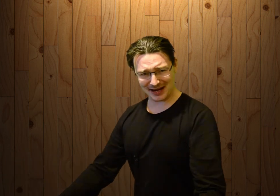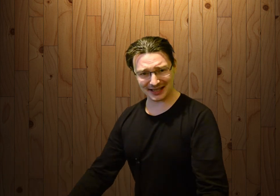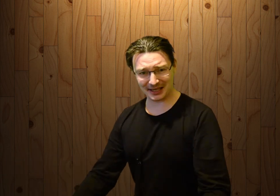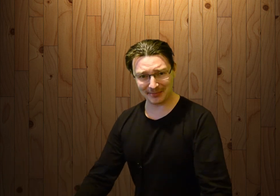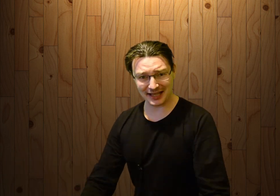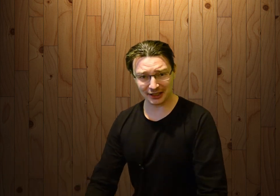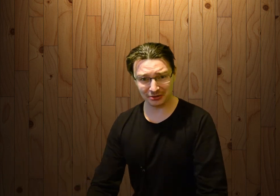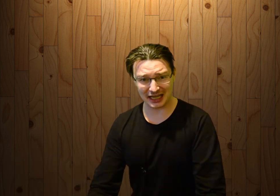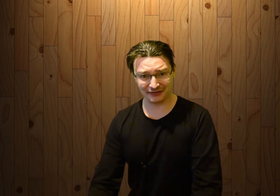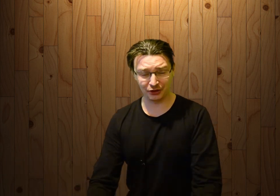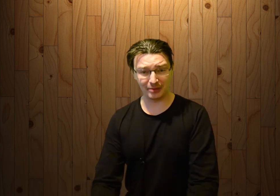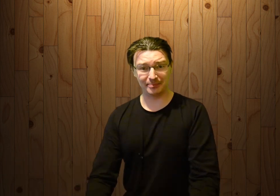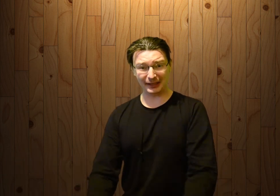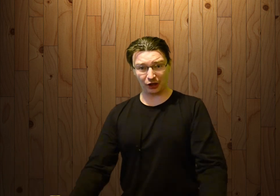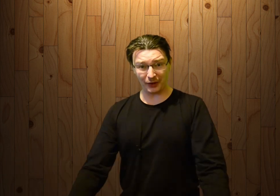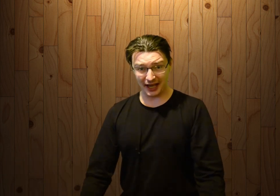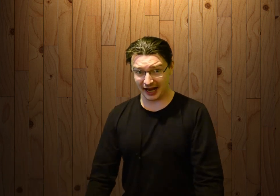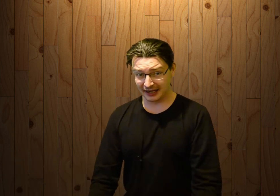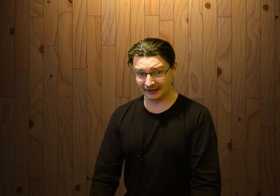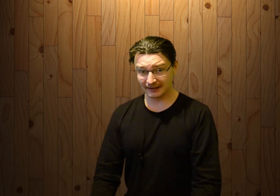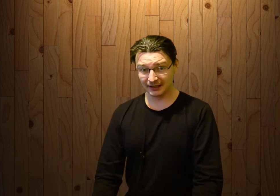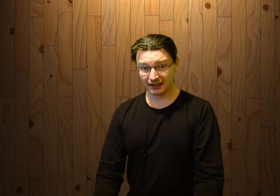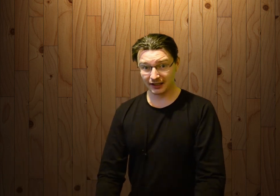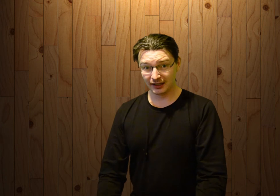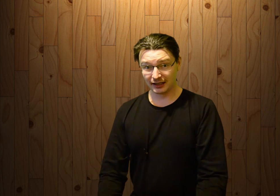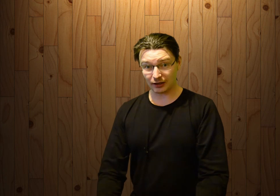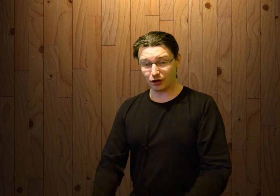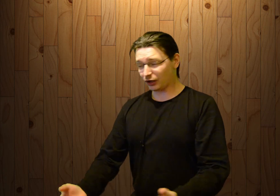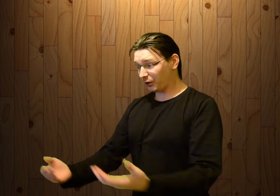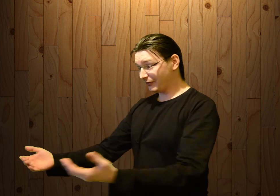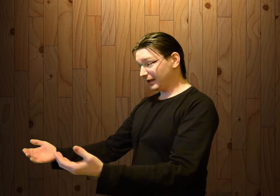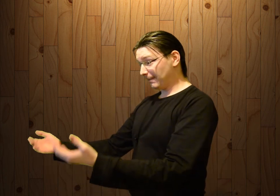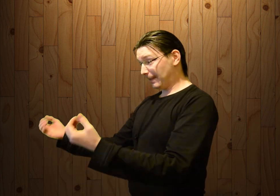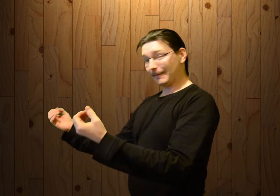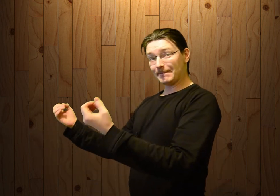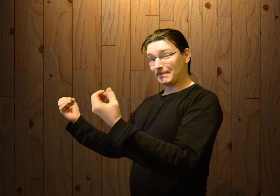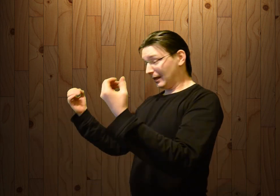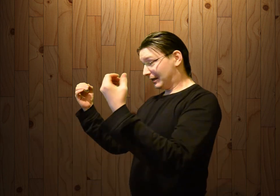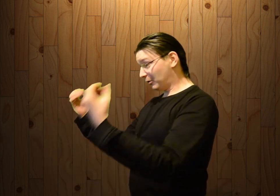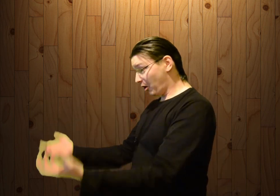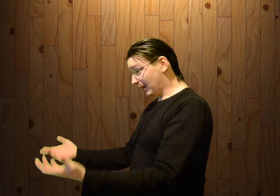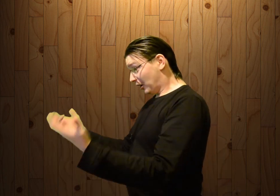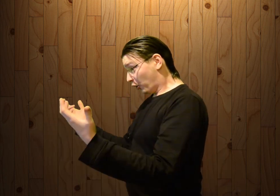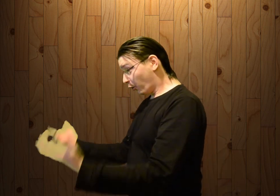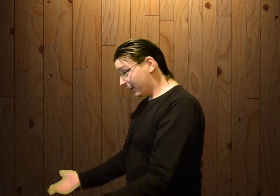блядь, ебать? Государство, вы че, блядь, подохуели? Какого хуя вы... Подохуели. Какого хуя